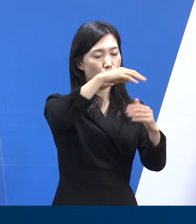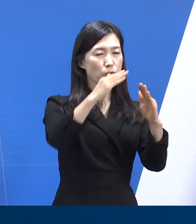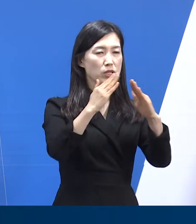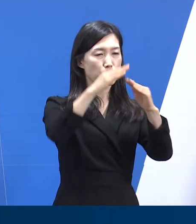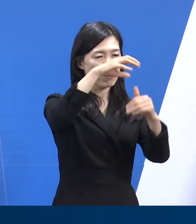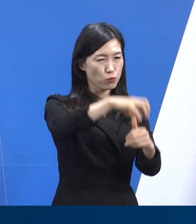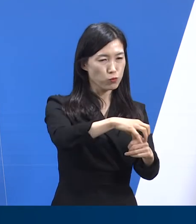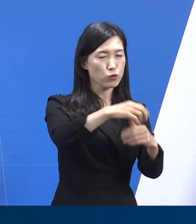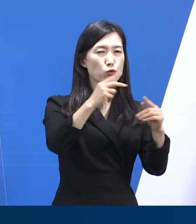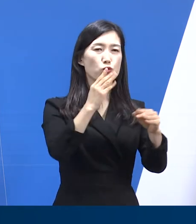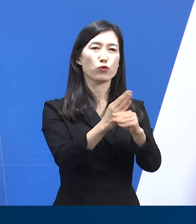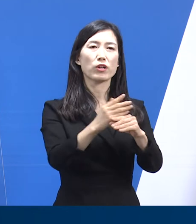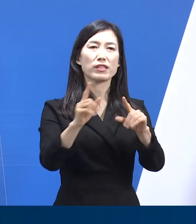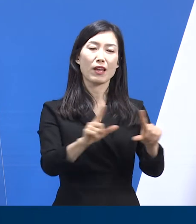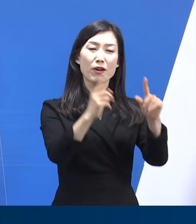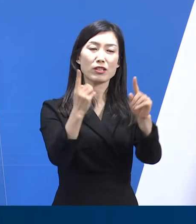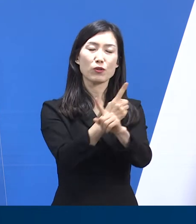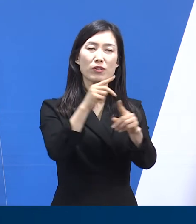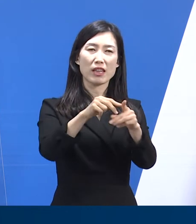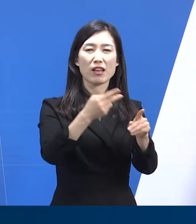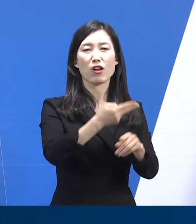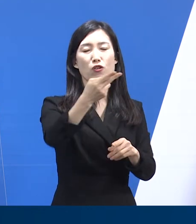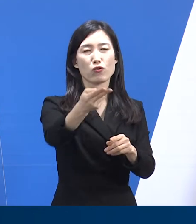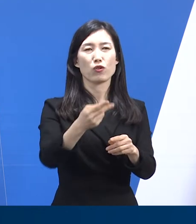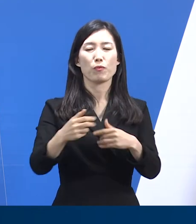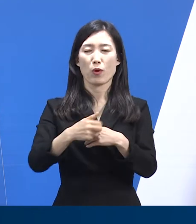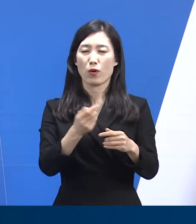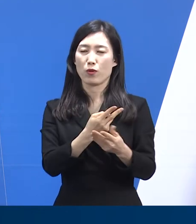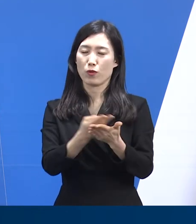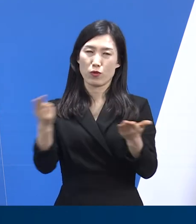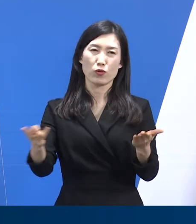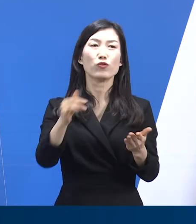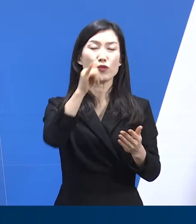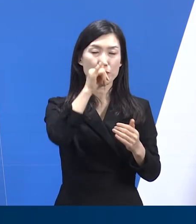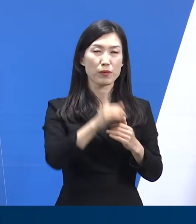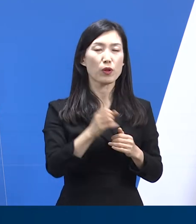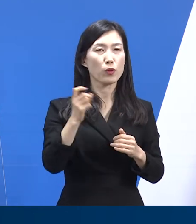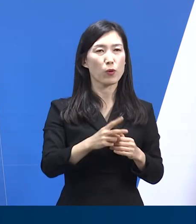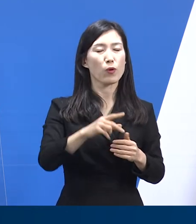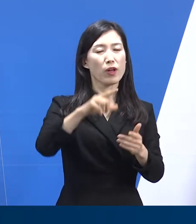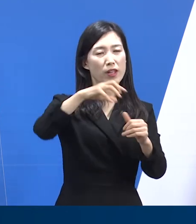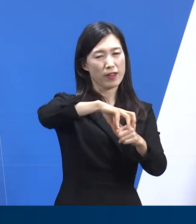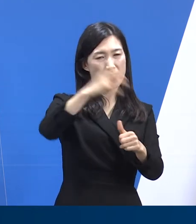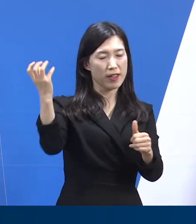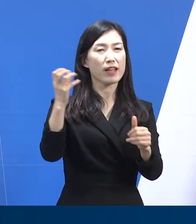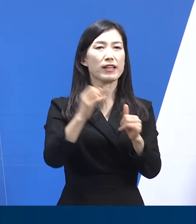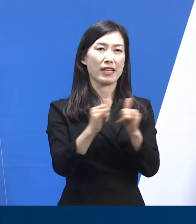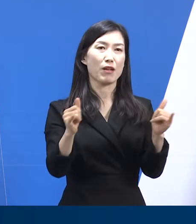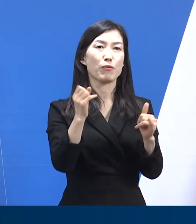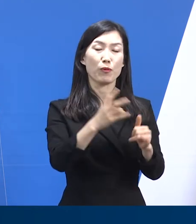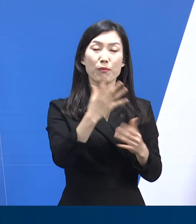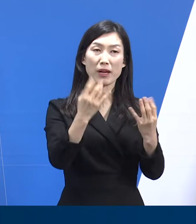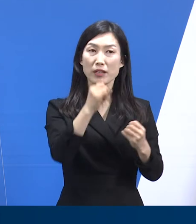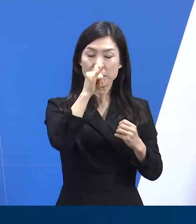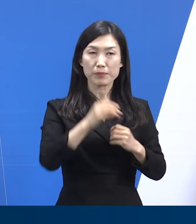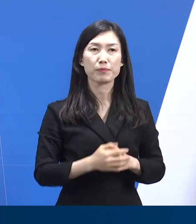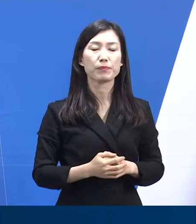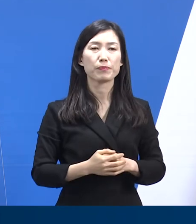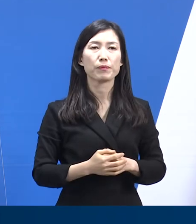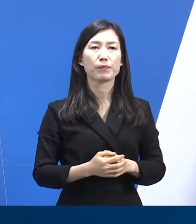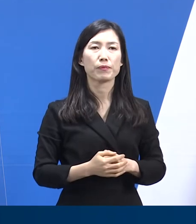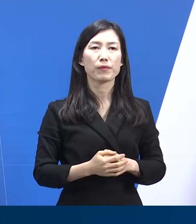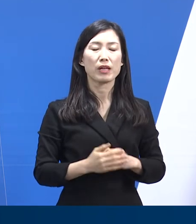69명입니다. 33만 1,706명은 격리 해제되었습니다. 7일 기준